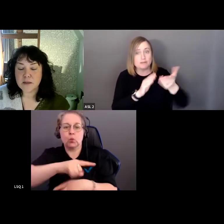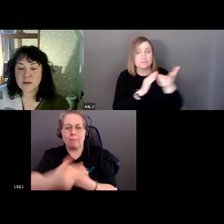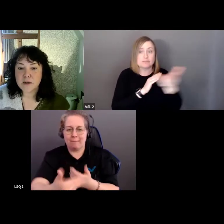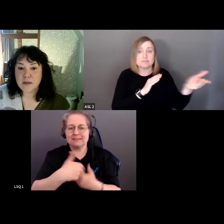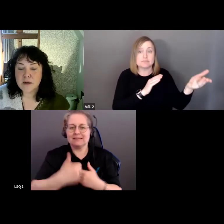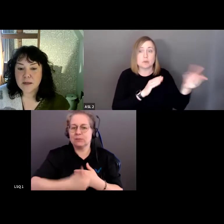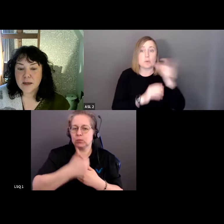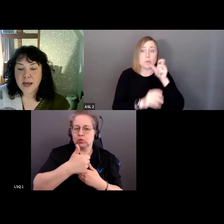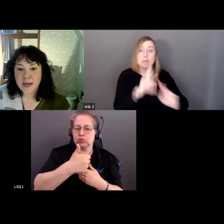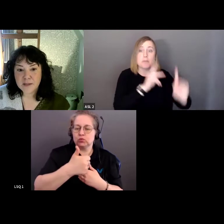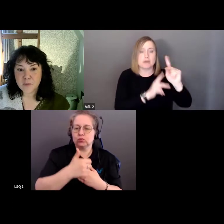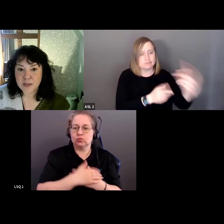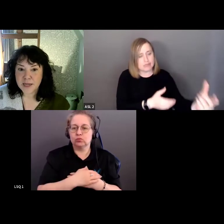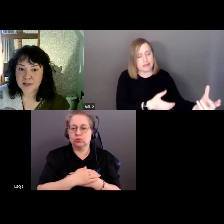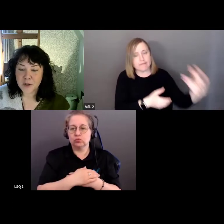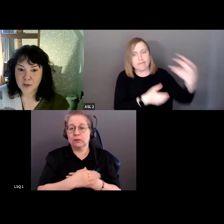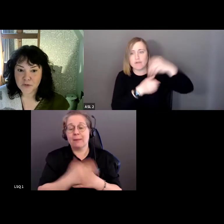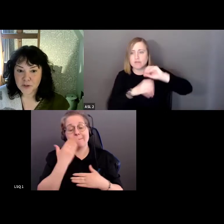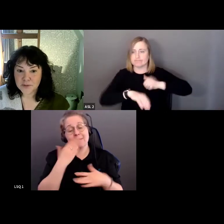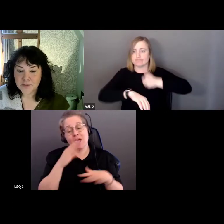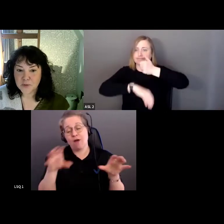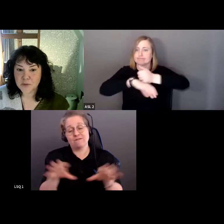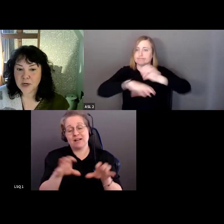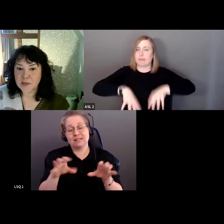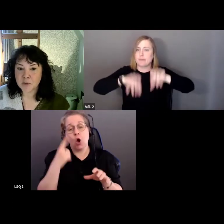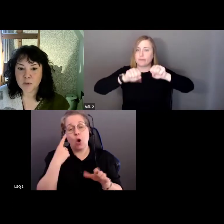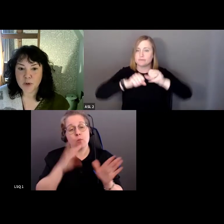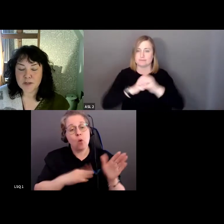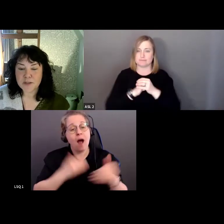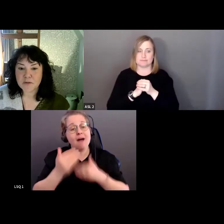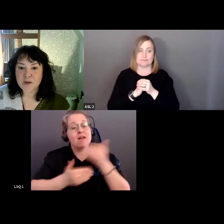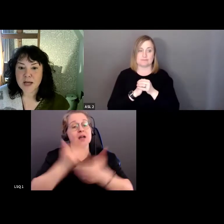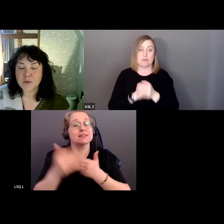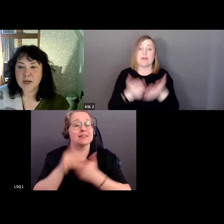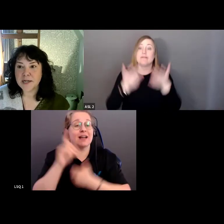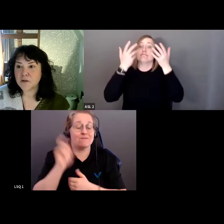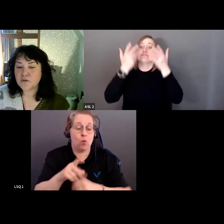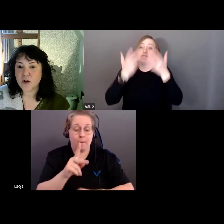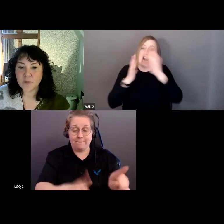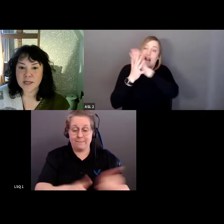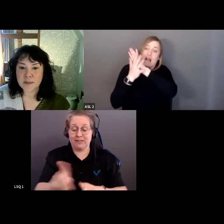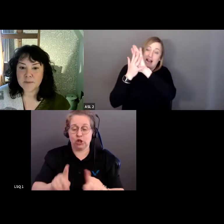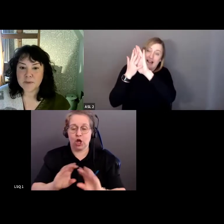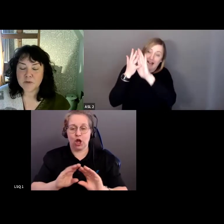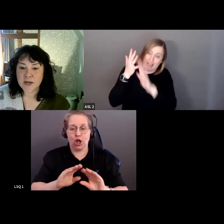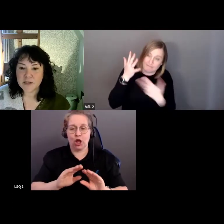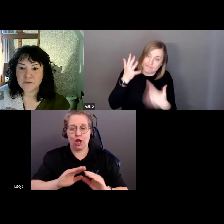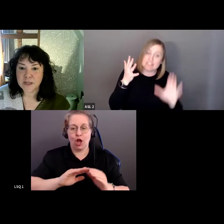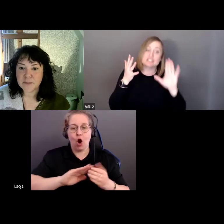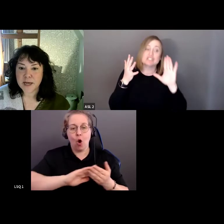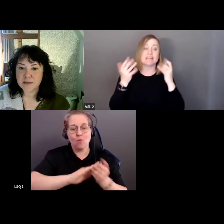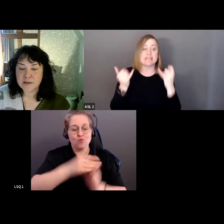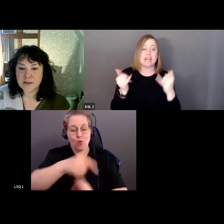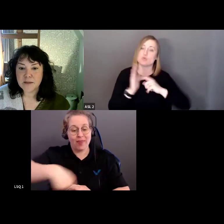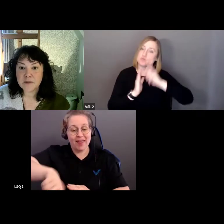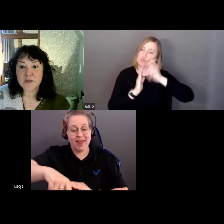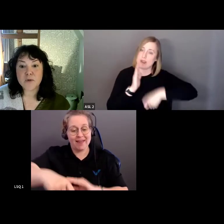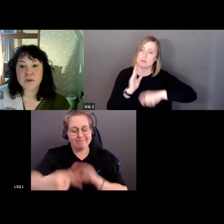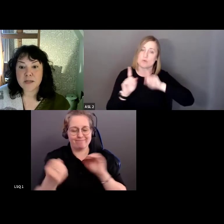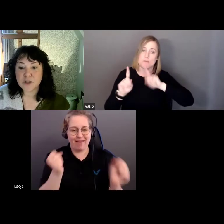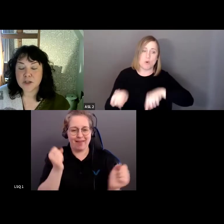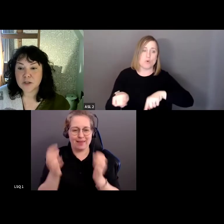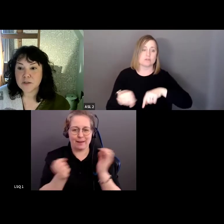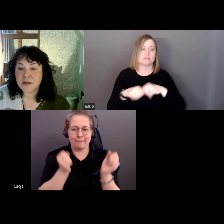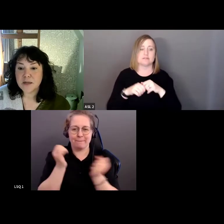Et l'idéal,'est d'avoir des gens dans la collectivité qui animent. Ensuite, s'il y a des rapports,